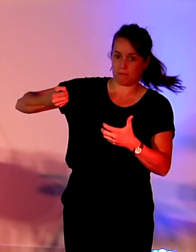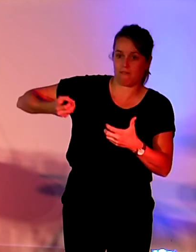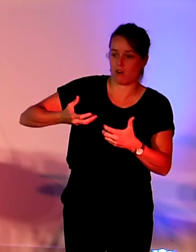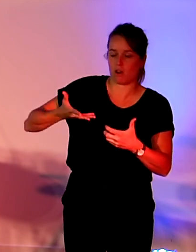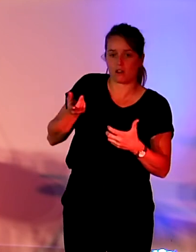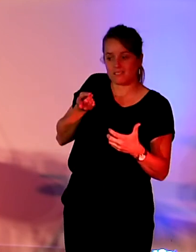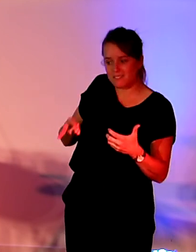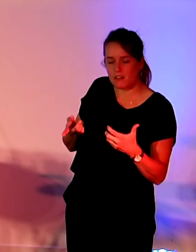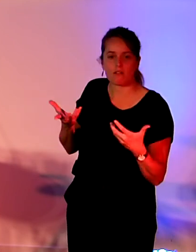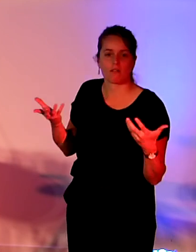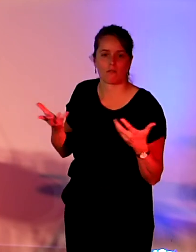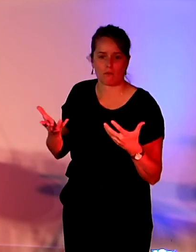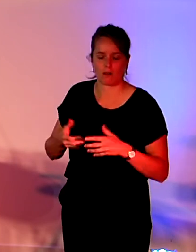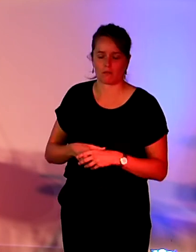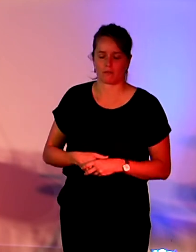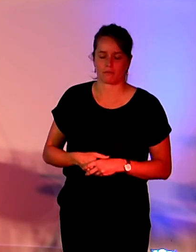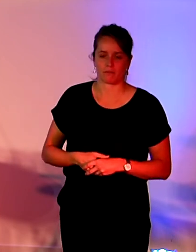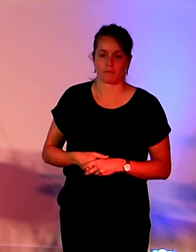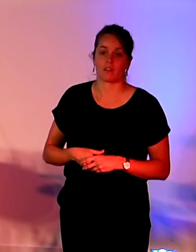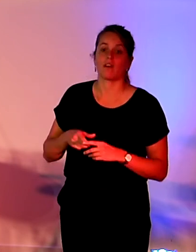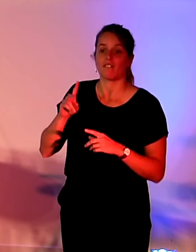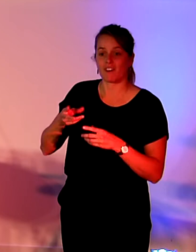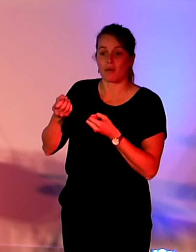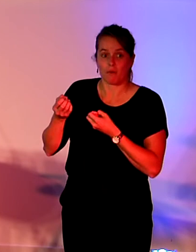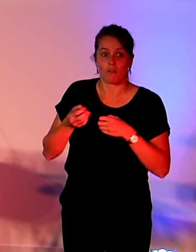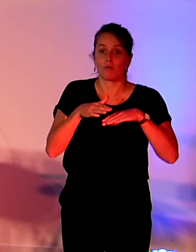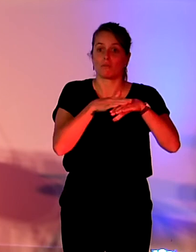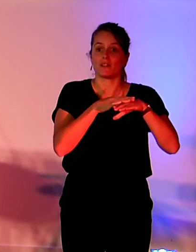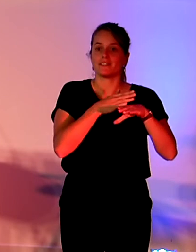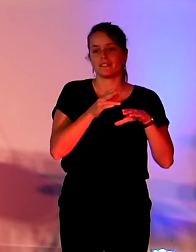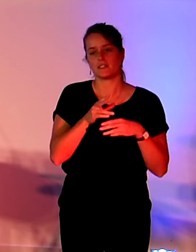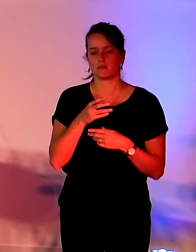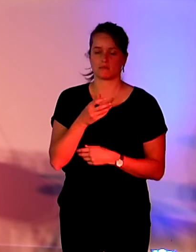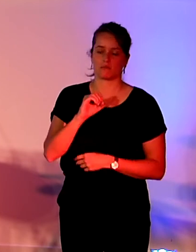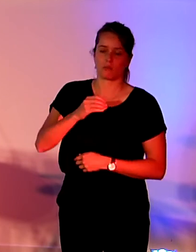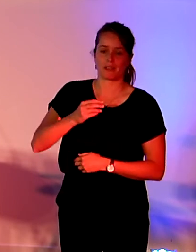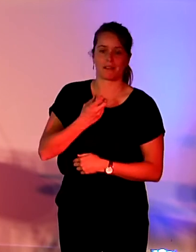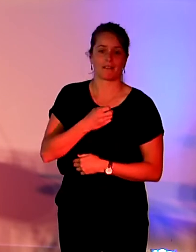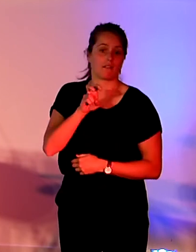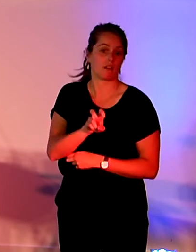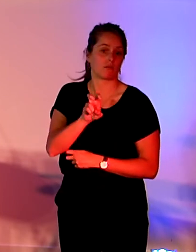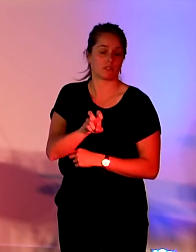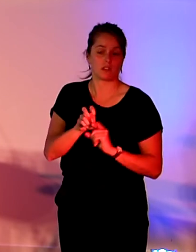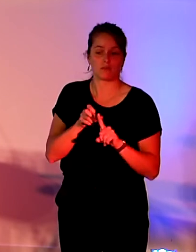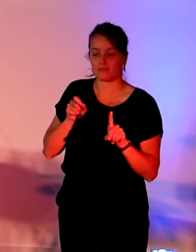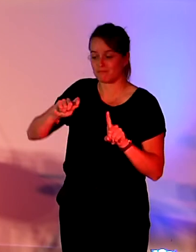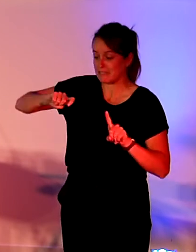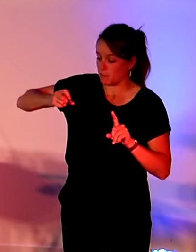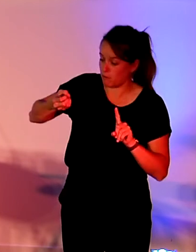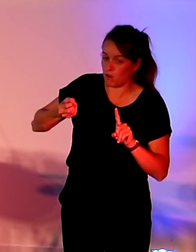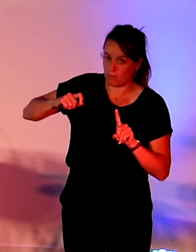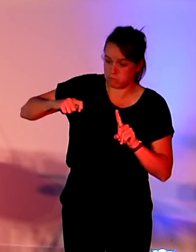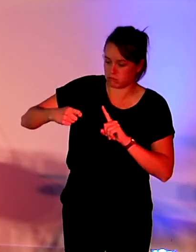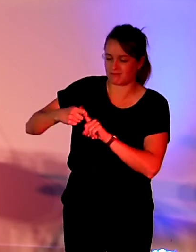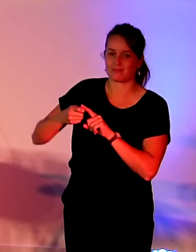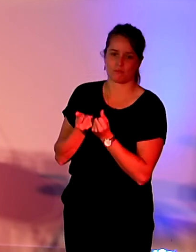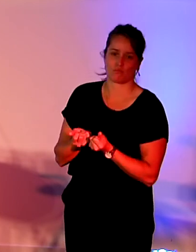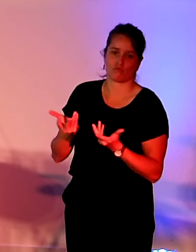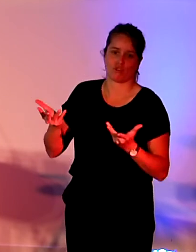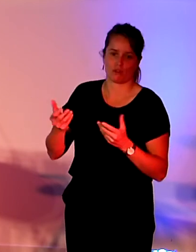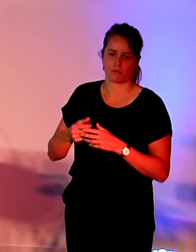publique sur le numérique responsable, il y en a plusieurs. Je vous ai mis une frise chronologique de ces événements.